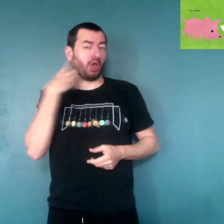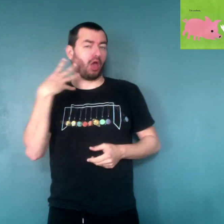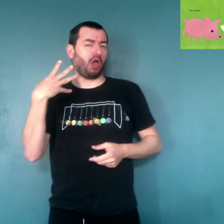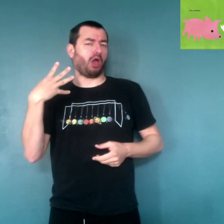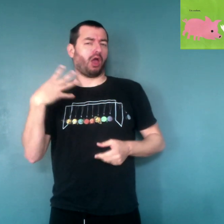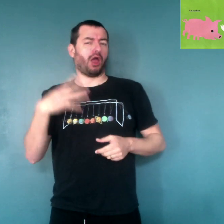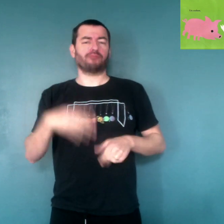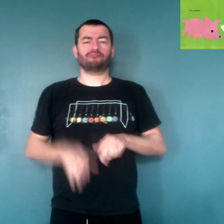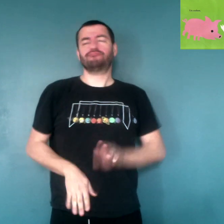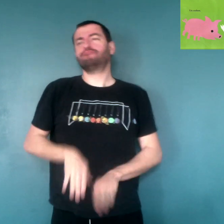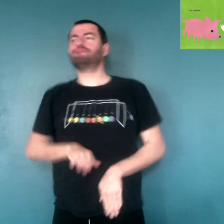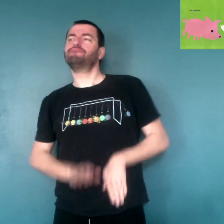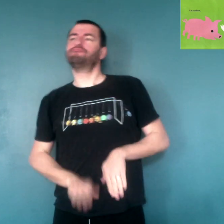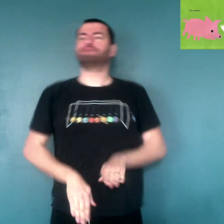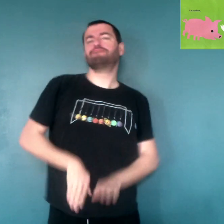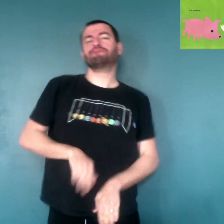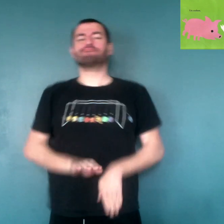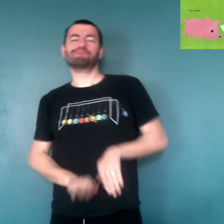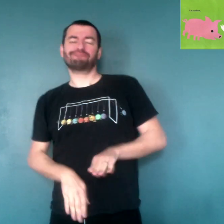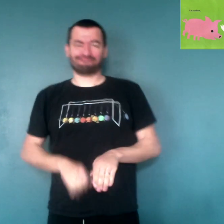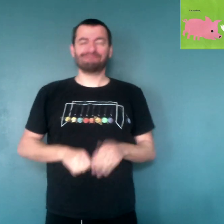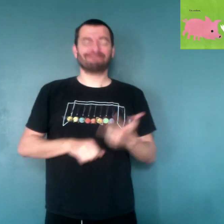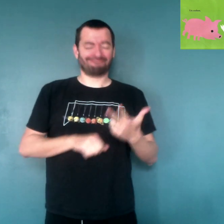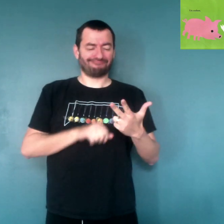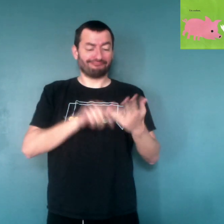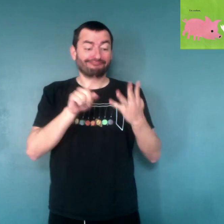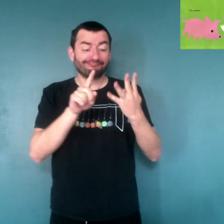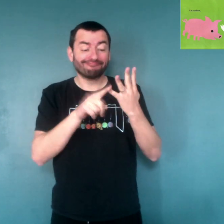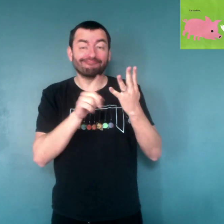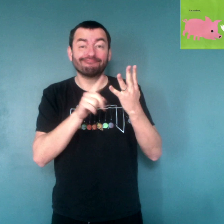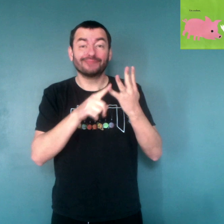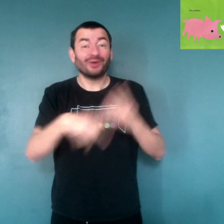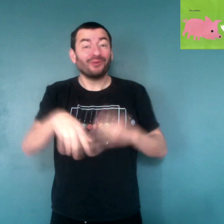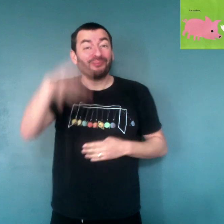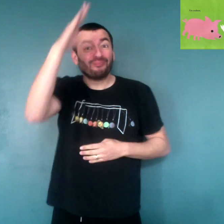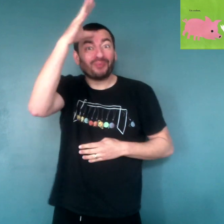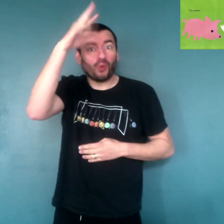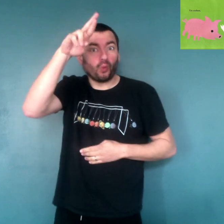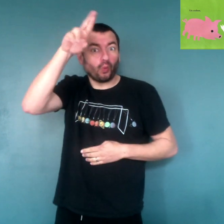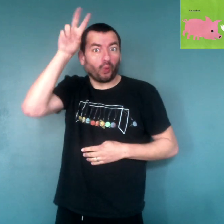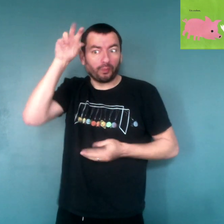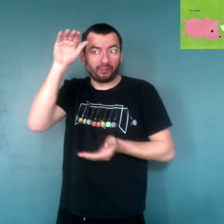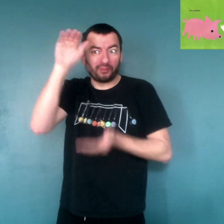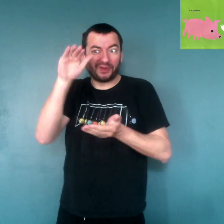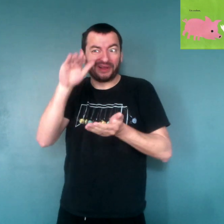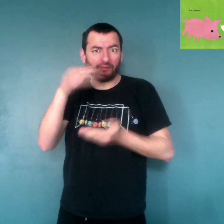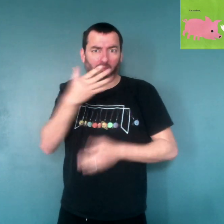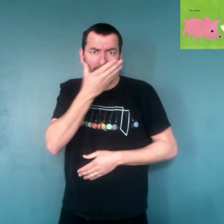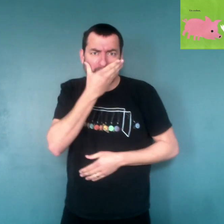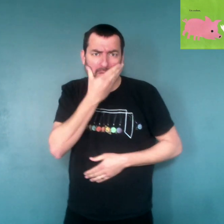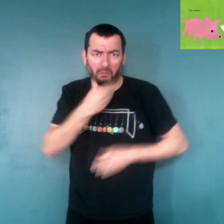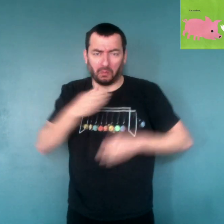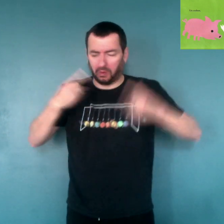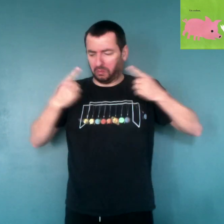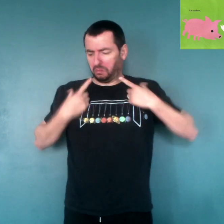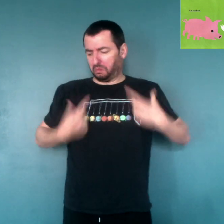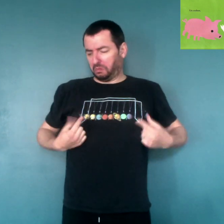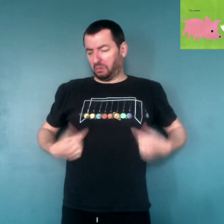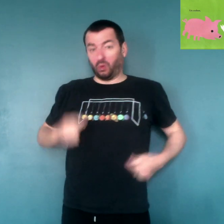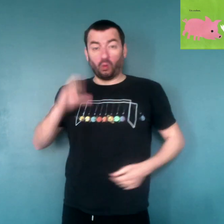et une petite poule rousse. Elle est belle, elle a